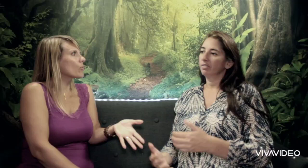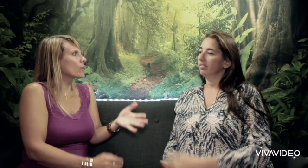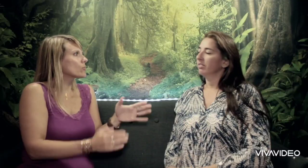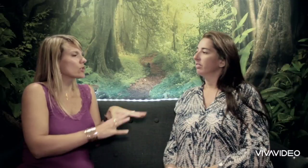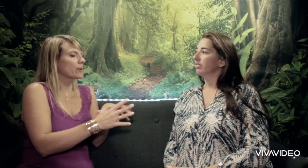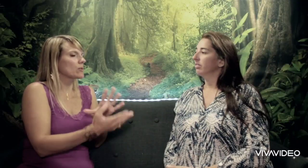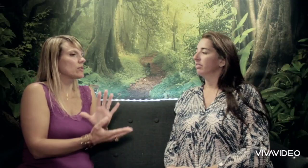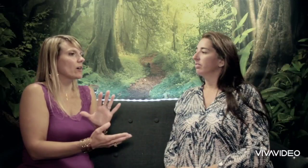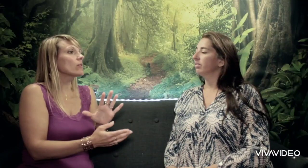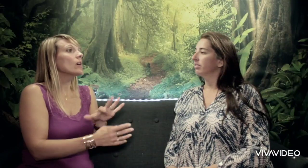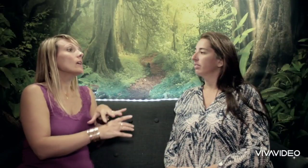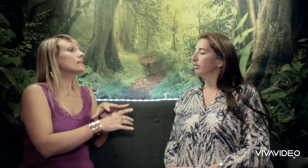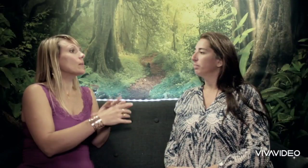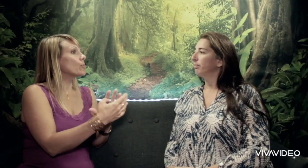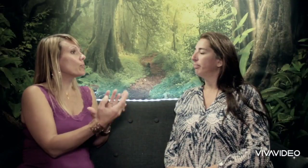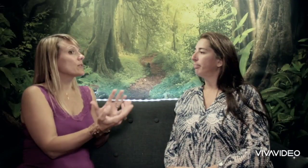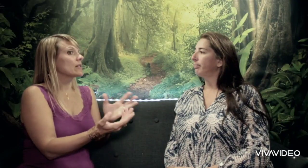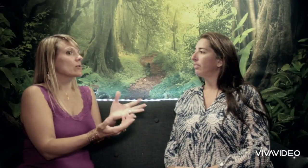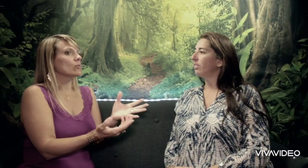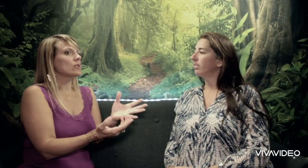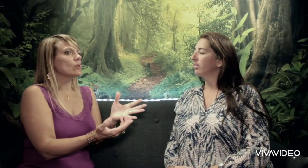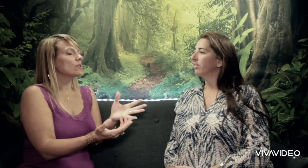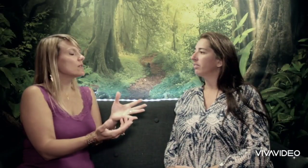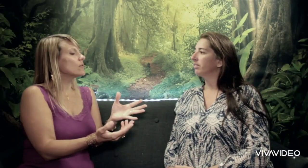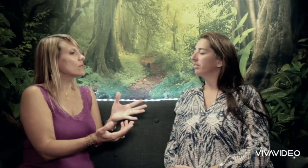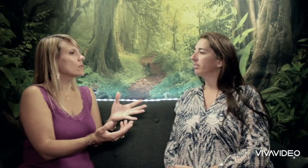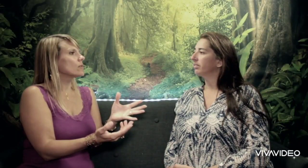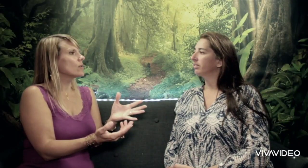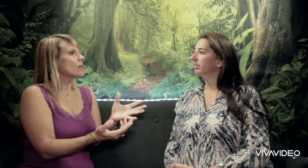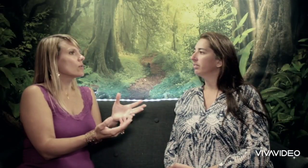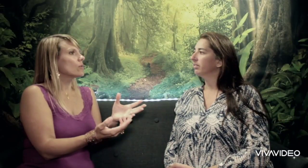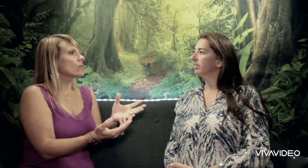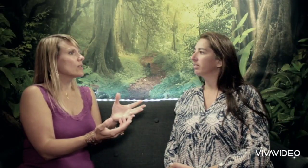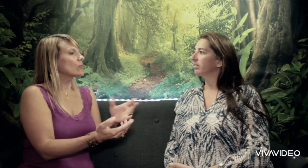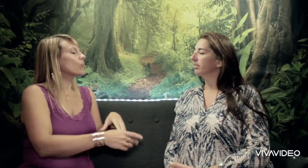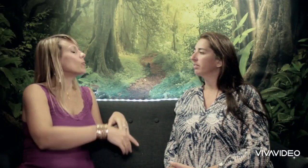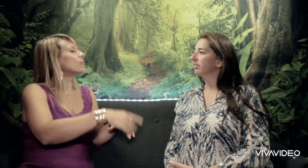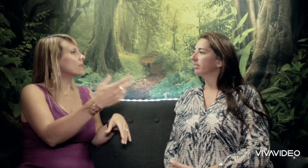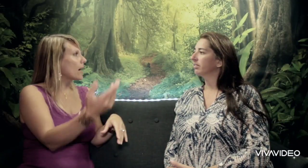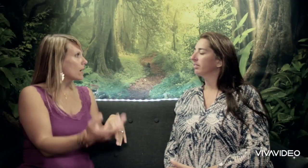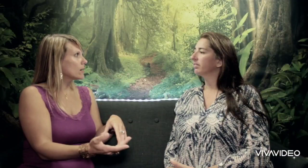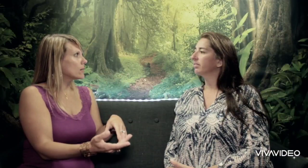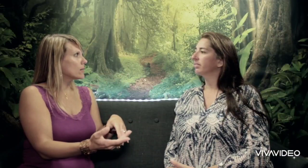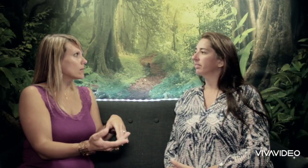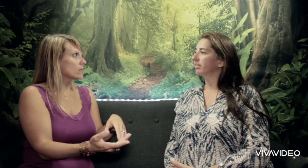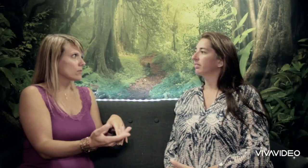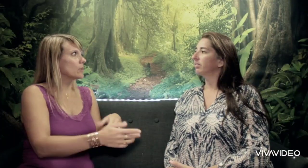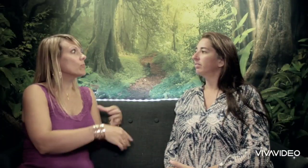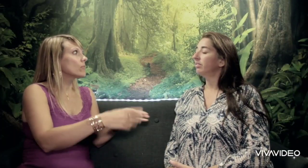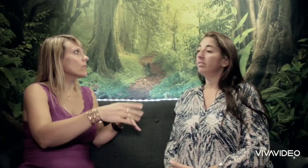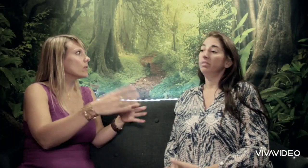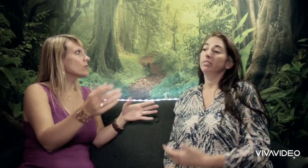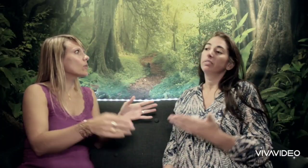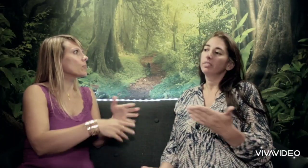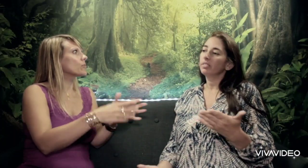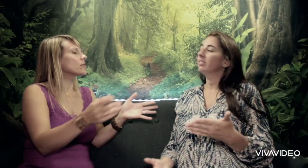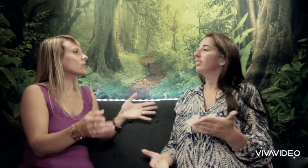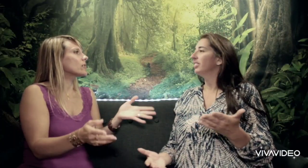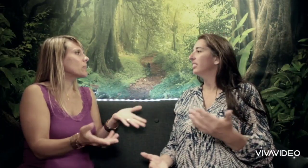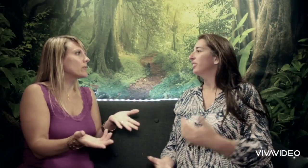comprendre que chaque personne est différente. Ça peut peut-être être aussi le signe d'un trouble plus tard. Mais bon, voilà, sur un pourcentage très faible,